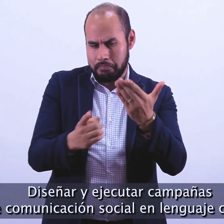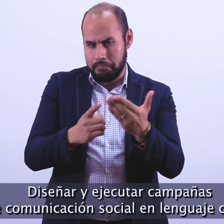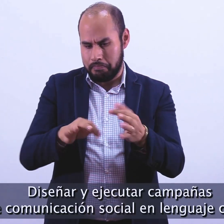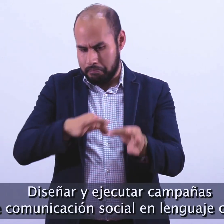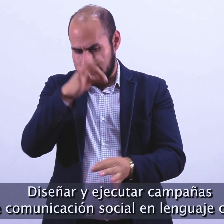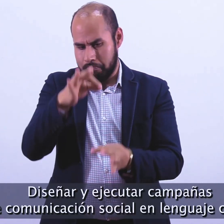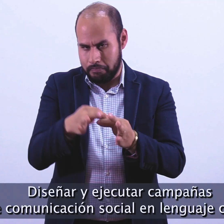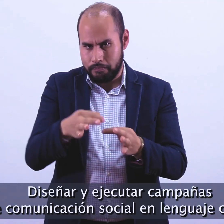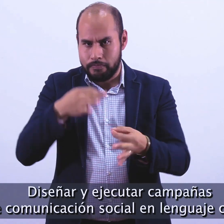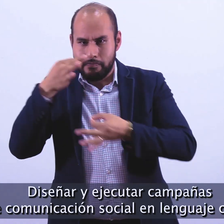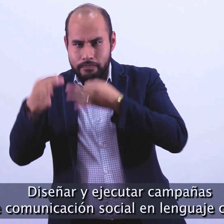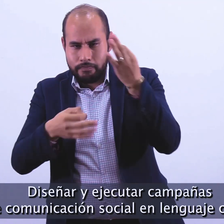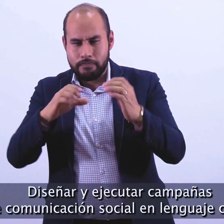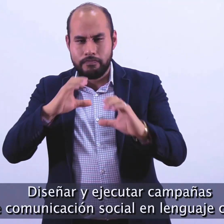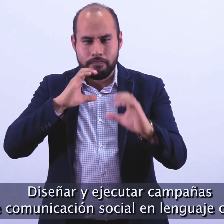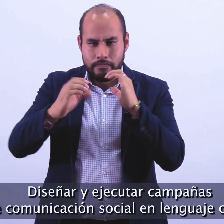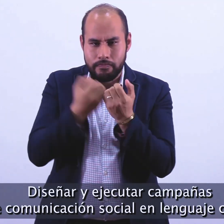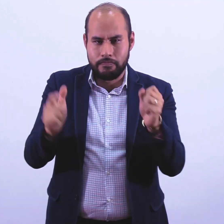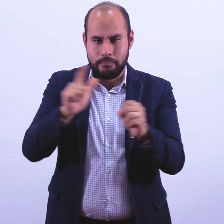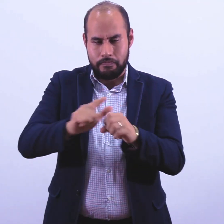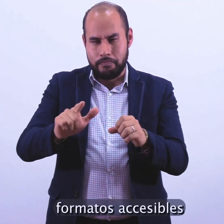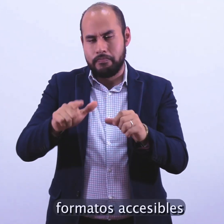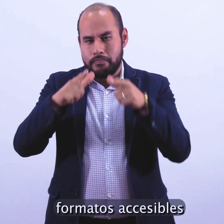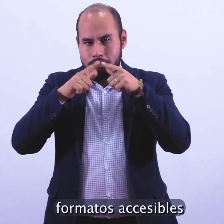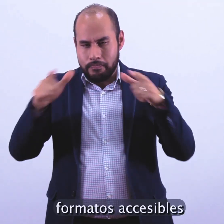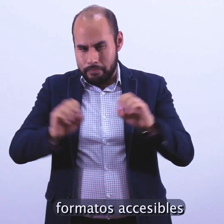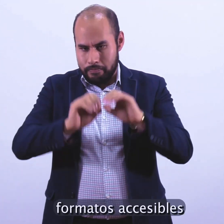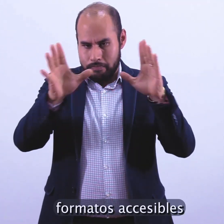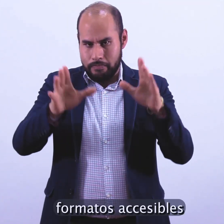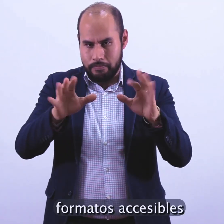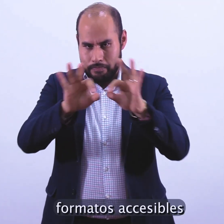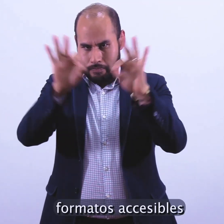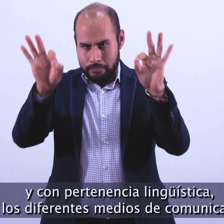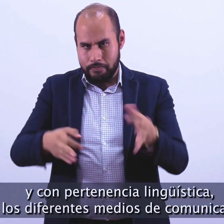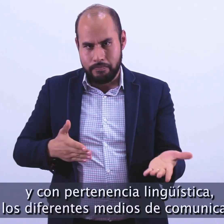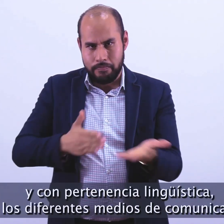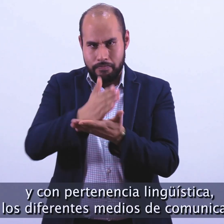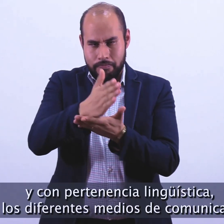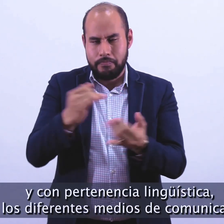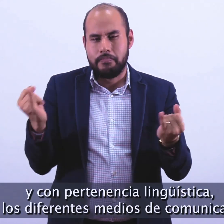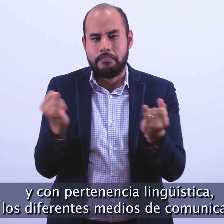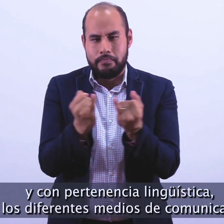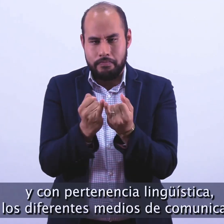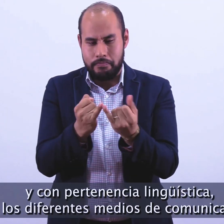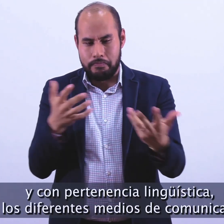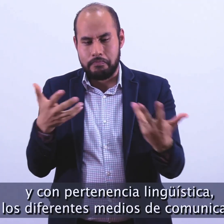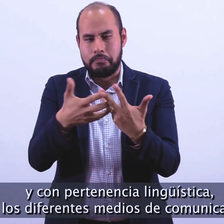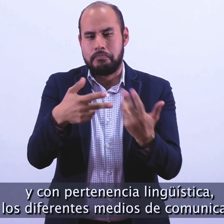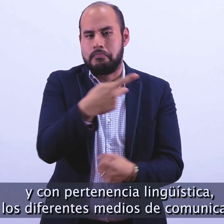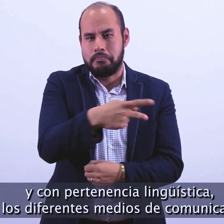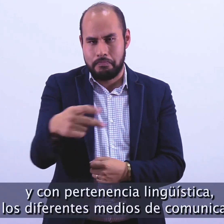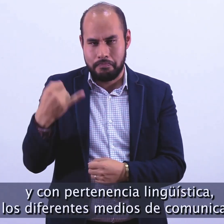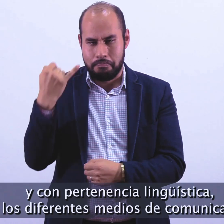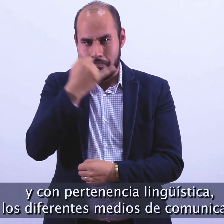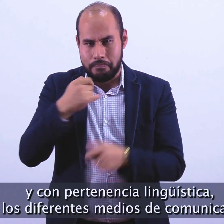comunicación social en lenguaje claro, formatos accesibles y con pertenencia lingüística en los diferentes medios de